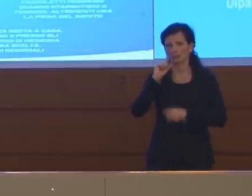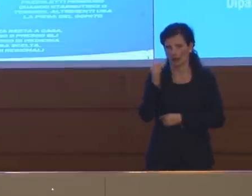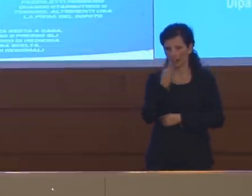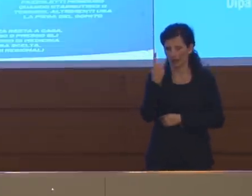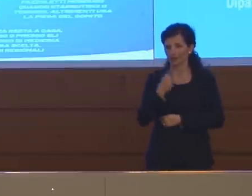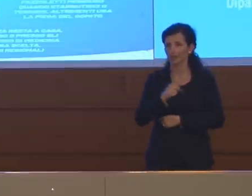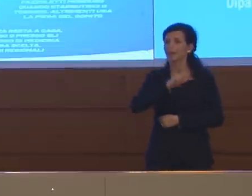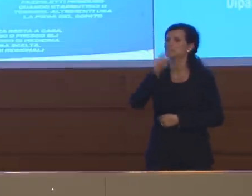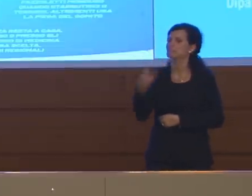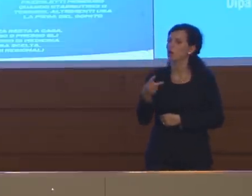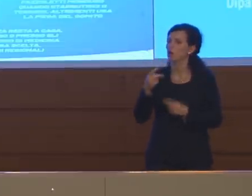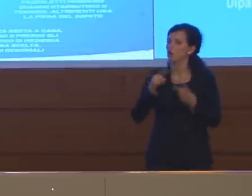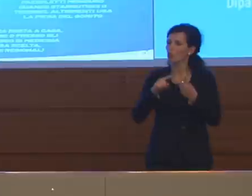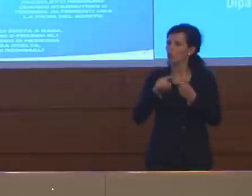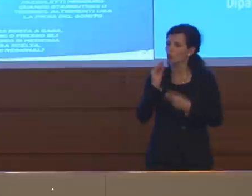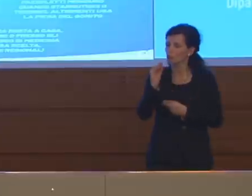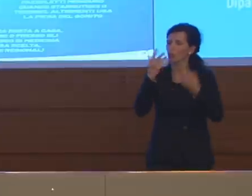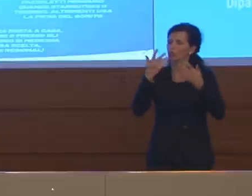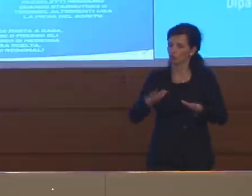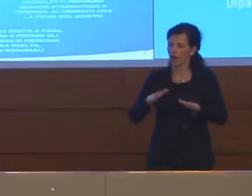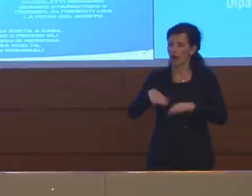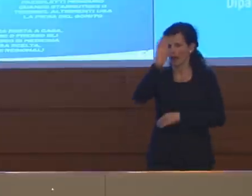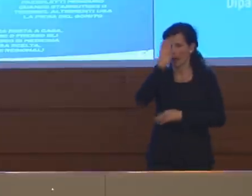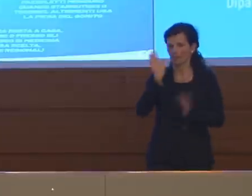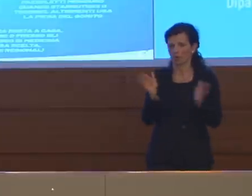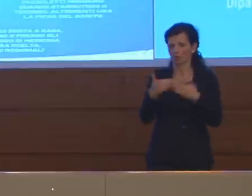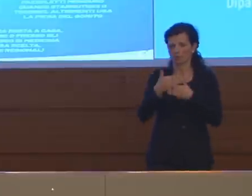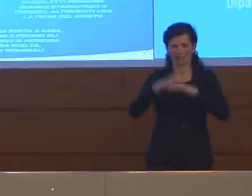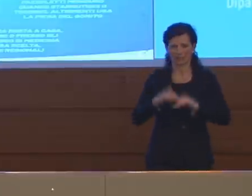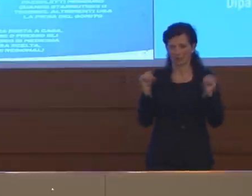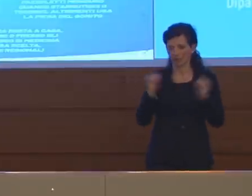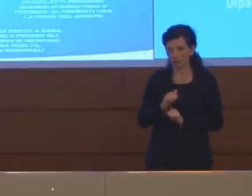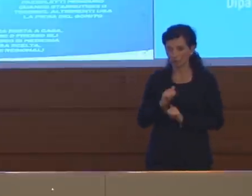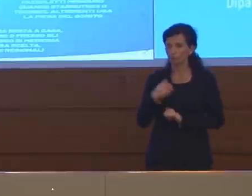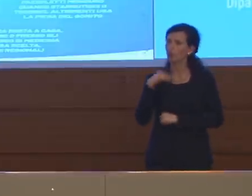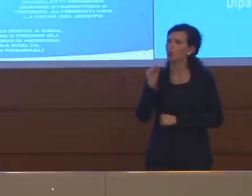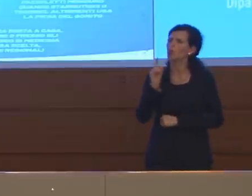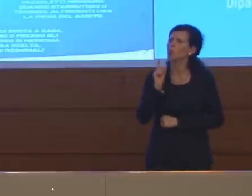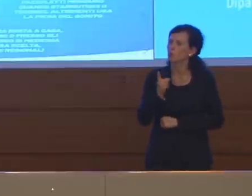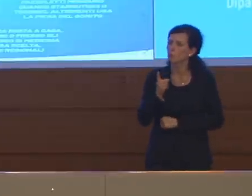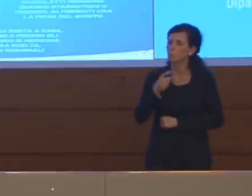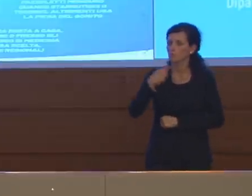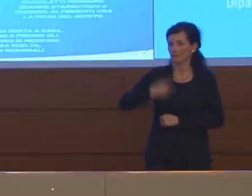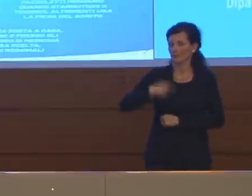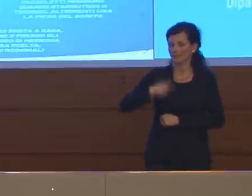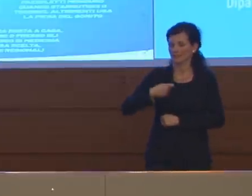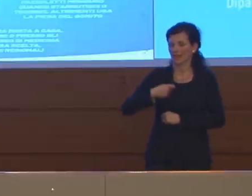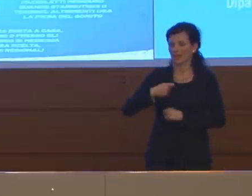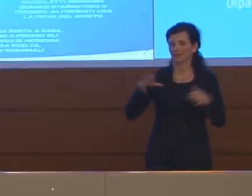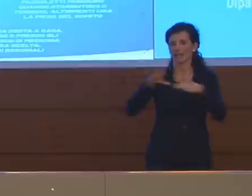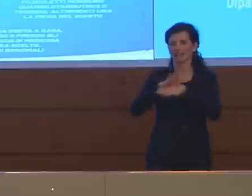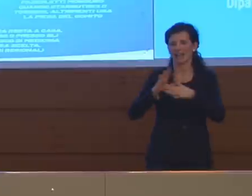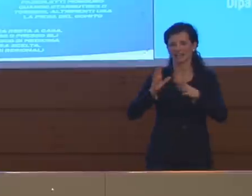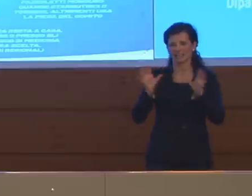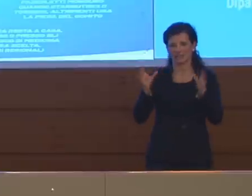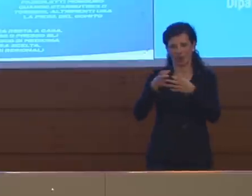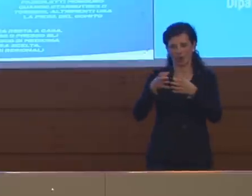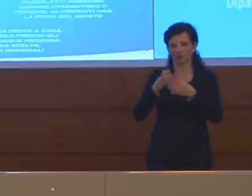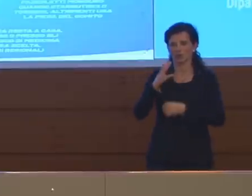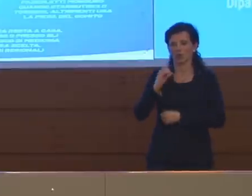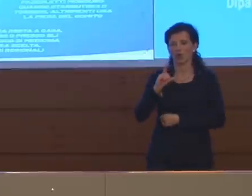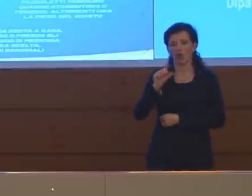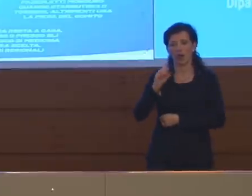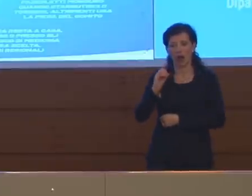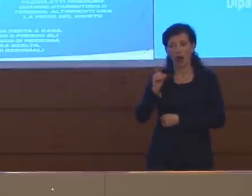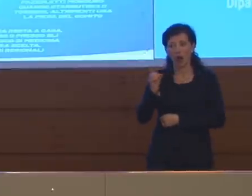già posi al Capodipartimento, se il Presidente della Task Force Colao avrà la grazia di